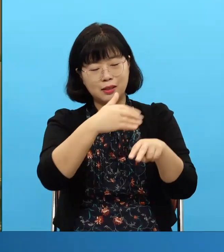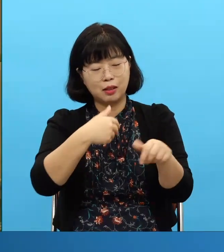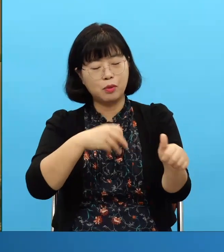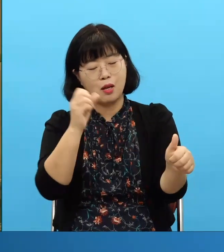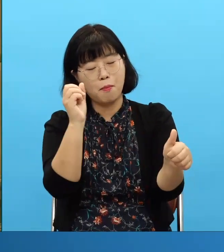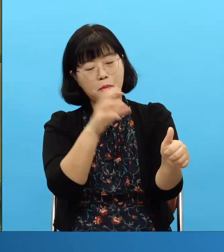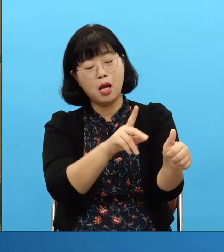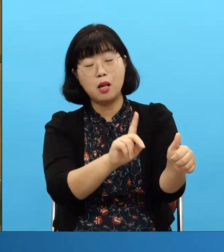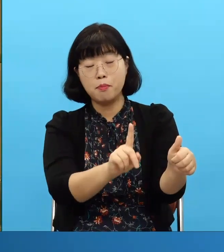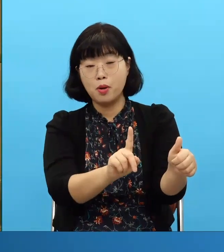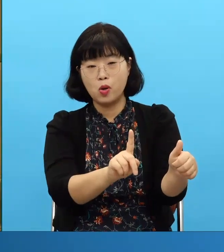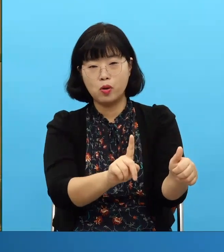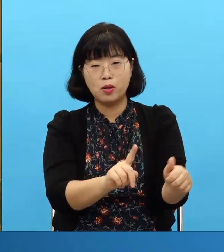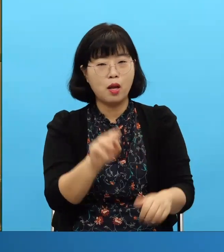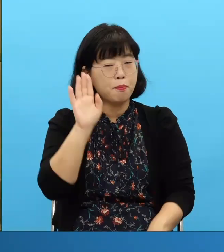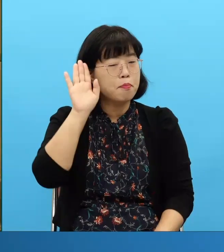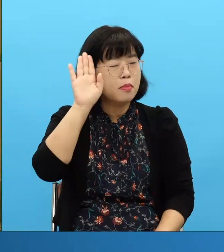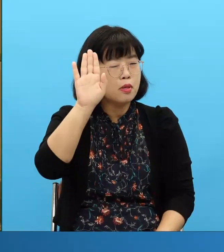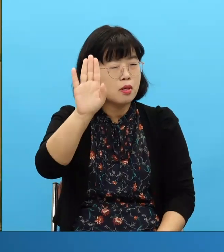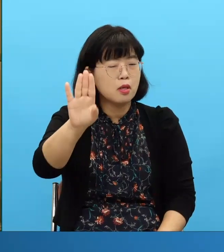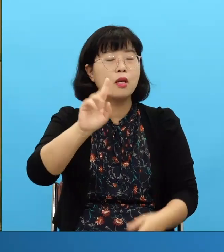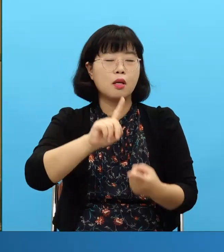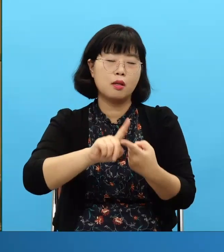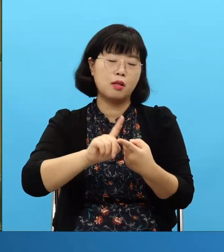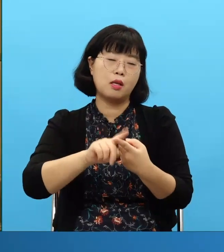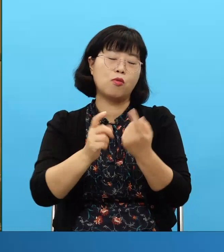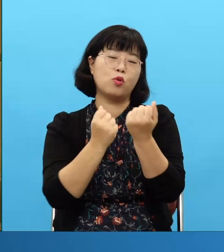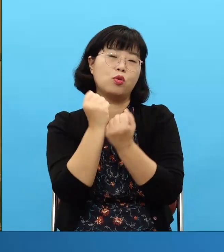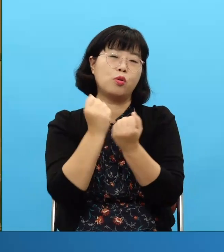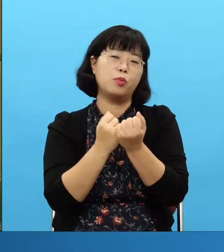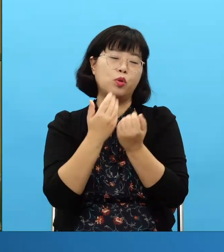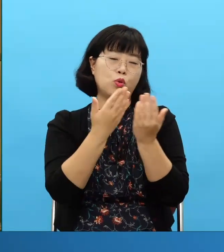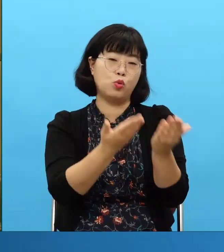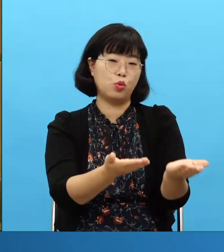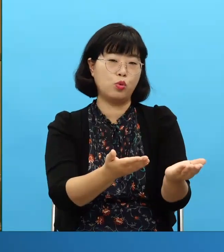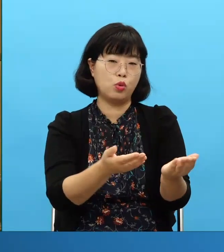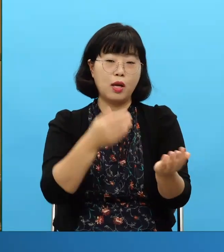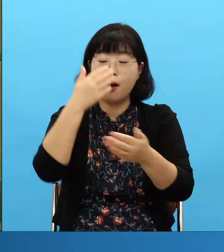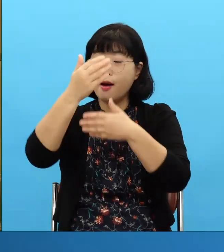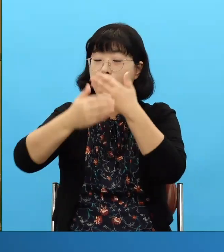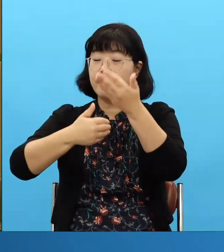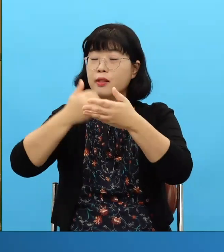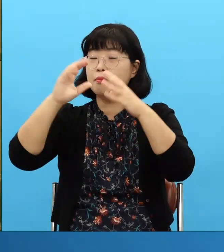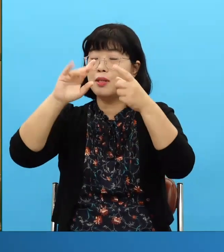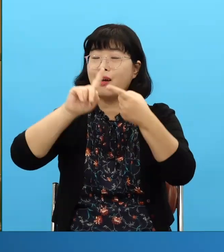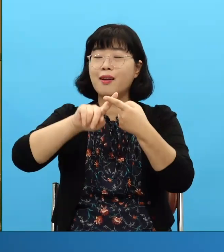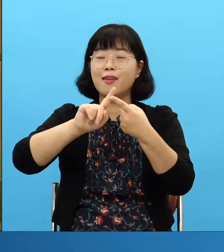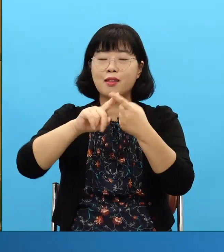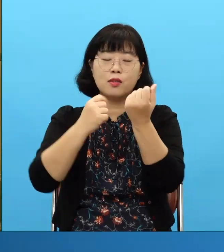más simple es acerca del reino de Dios que se iba a establecer